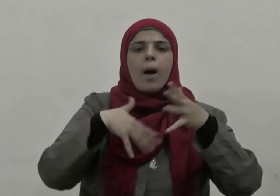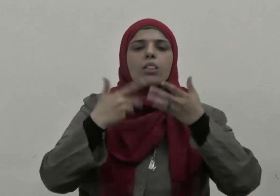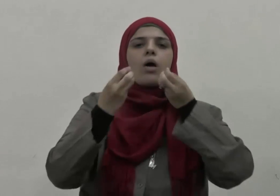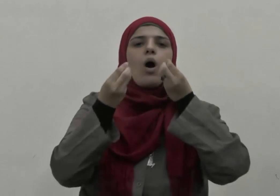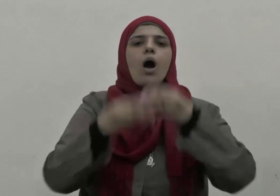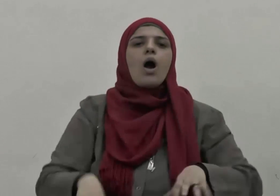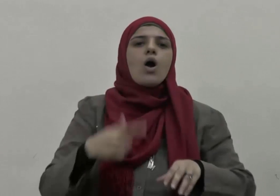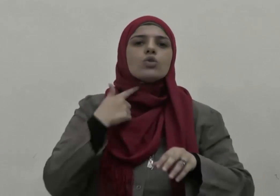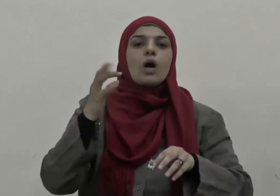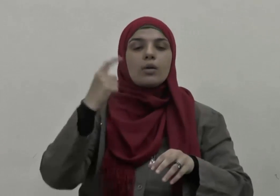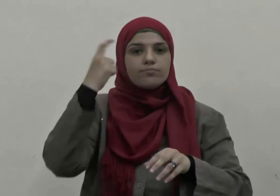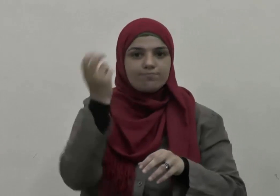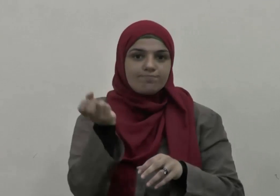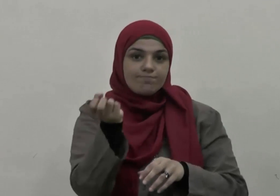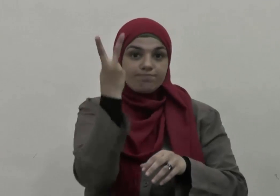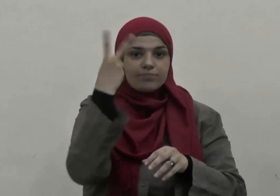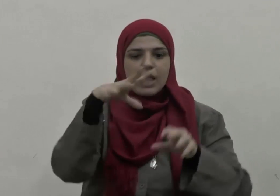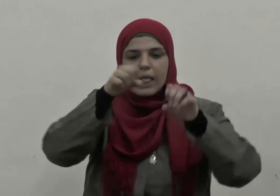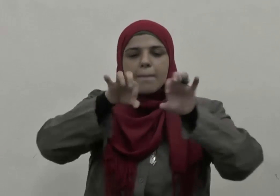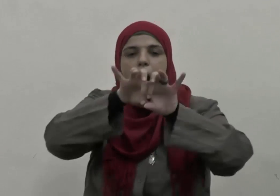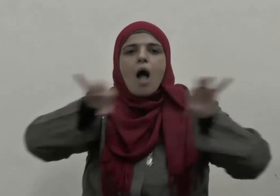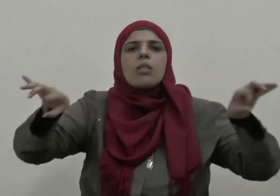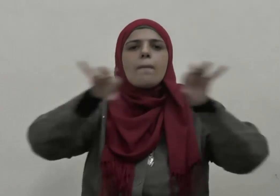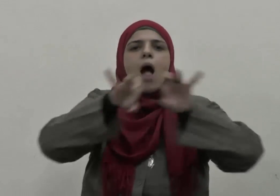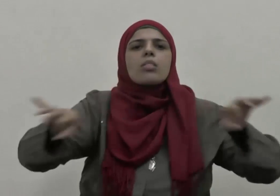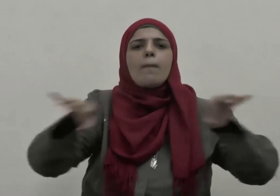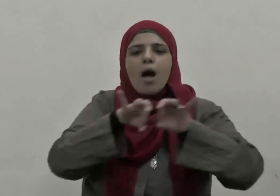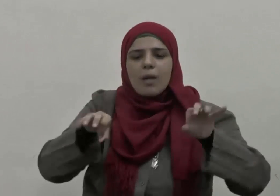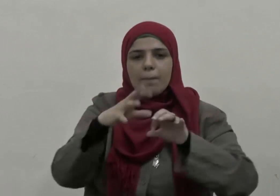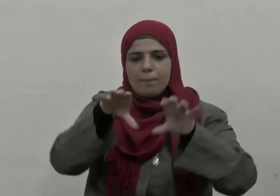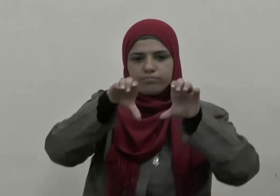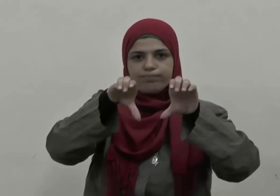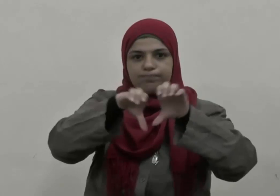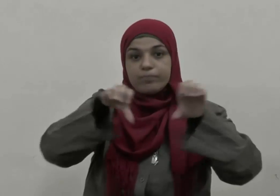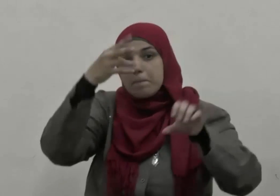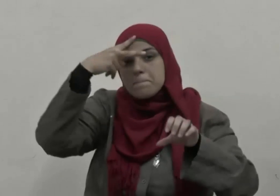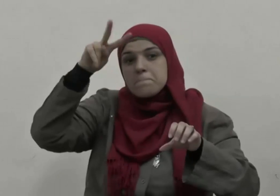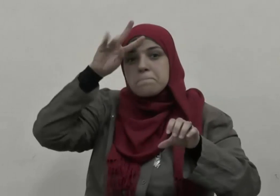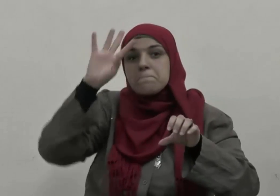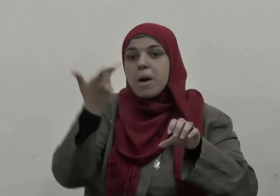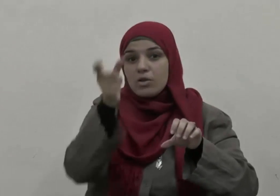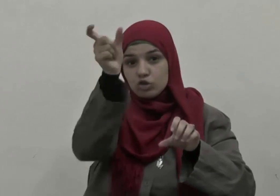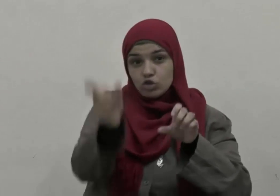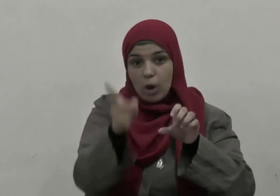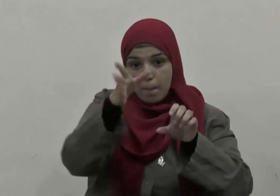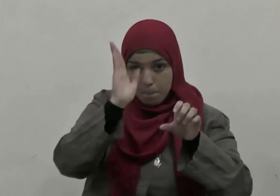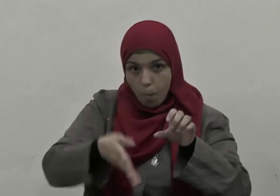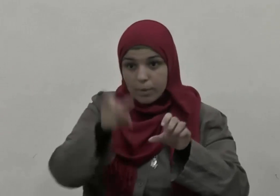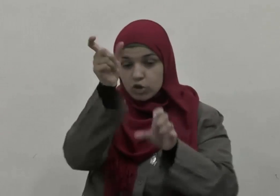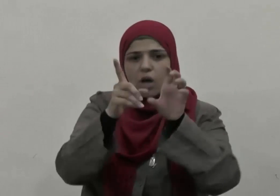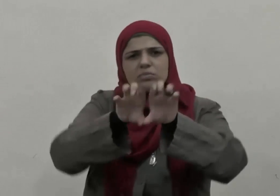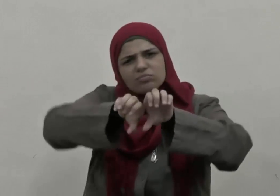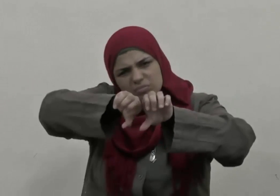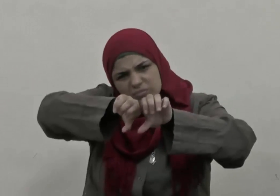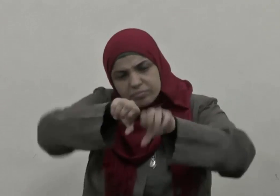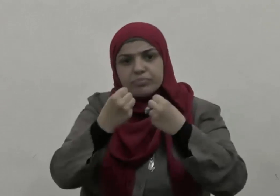جاء بحزمة من الحطب وقال من يستطيع منكم أن